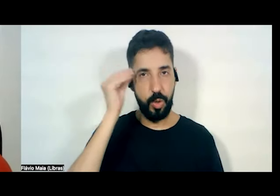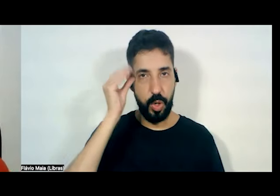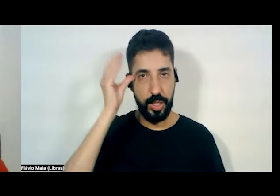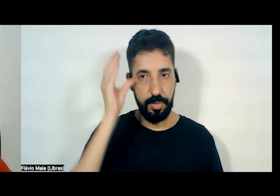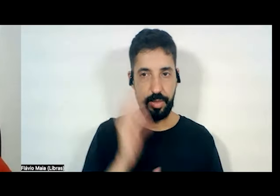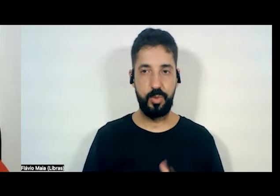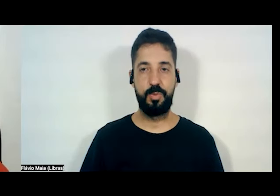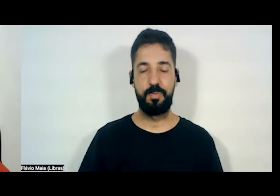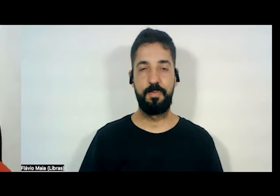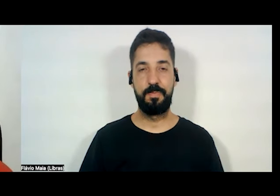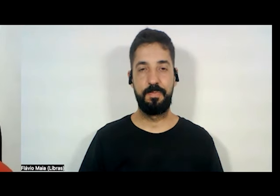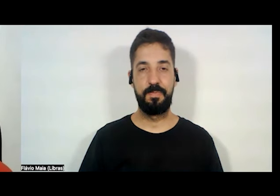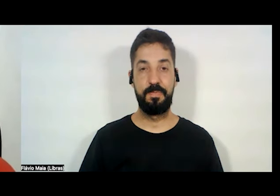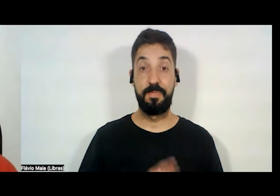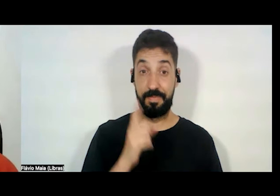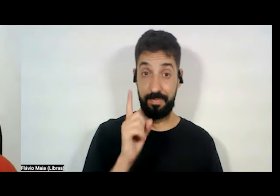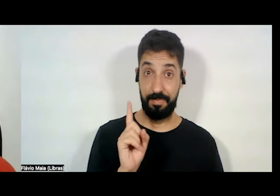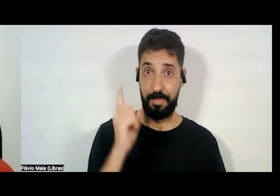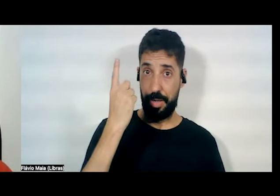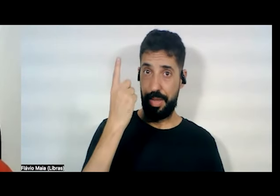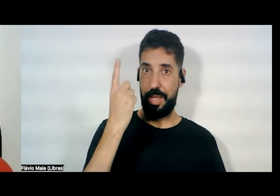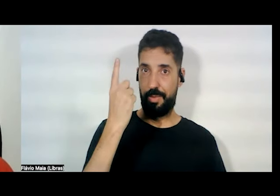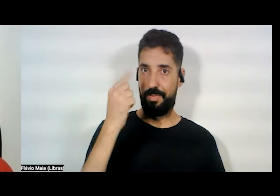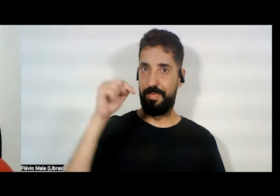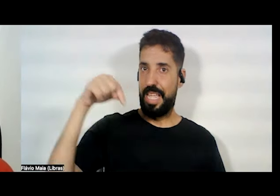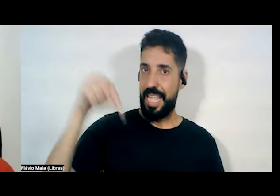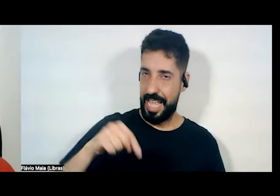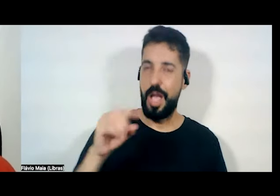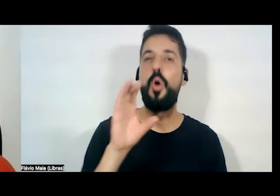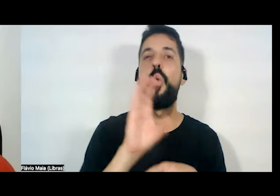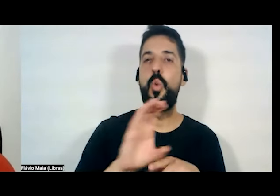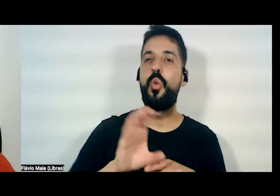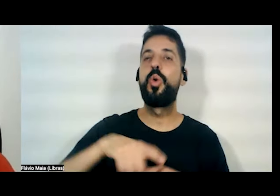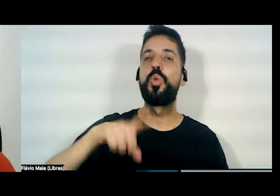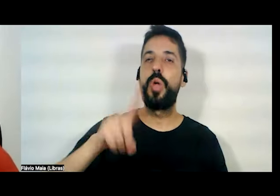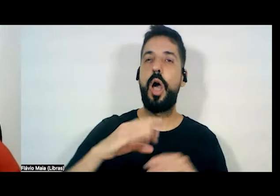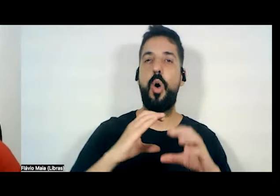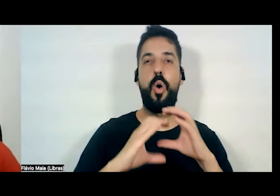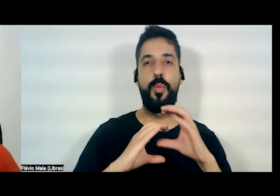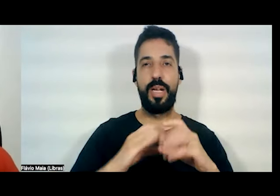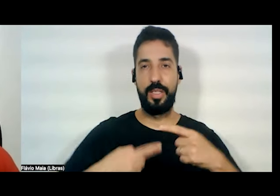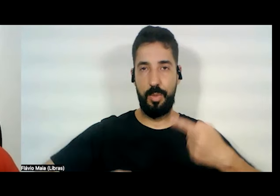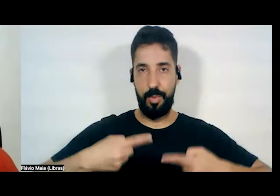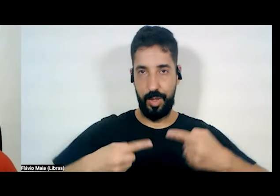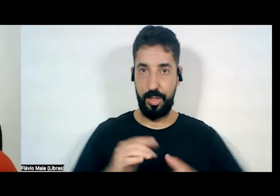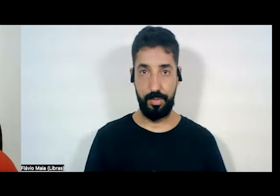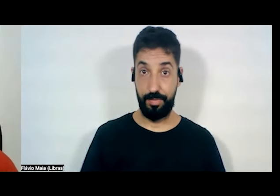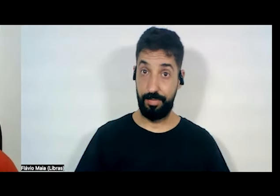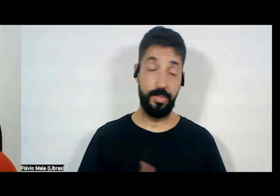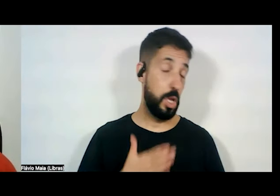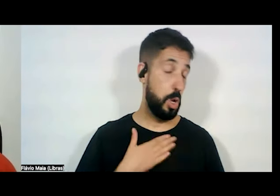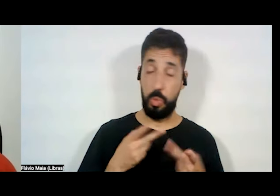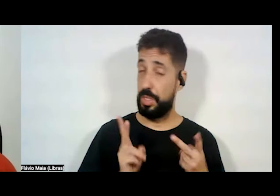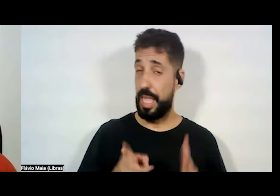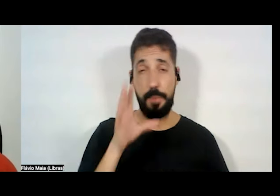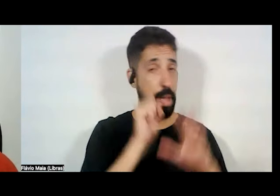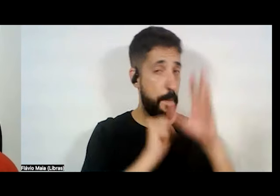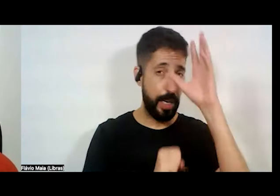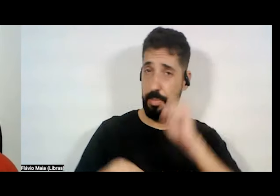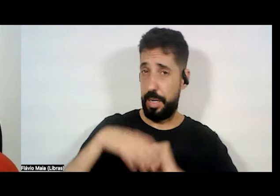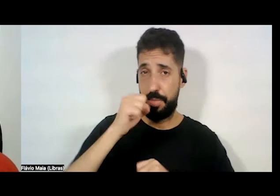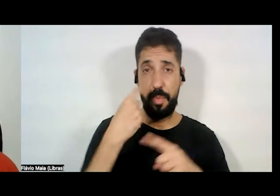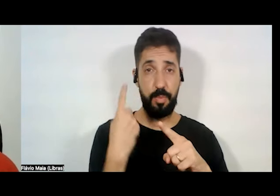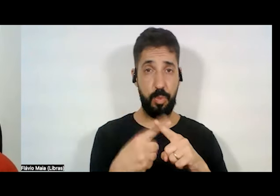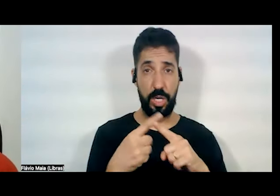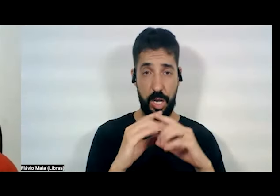primeiro que este curso aqui é de comunicação política. Então, eu sou um aprendiz sempre, porque a comunicação está